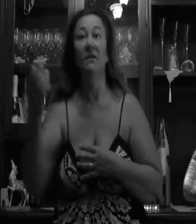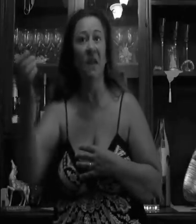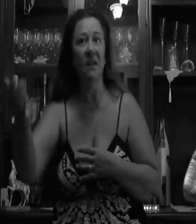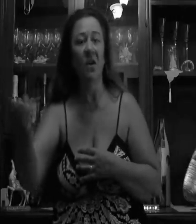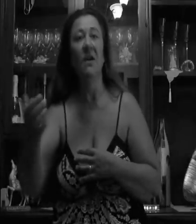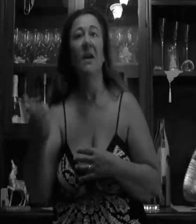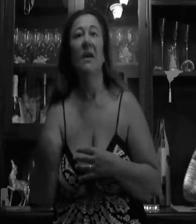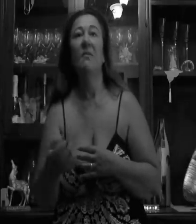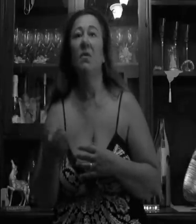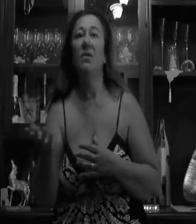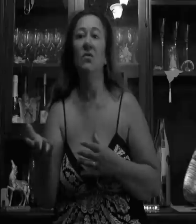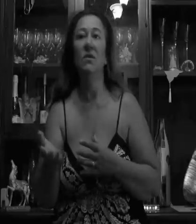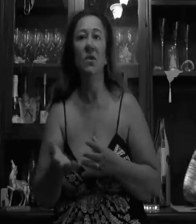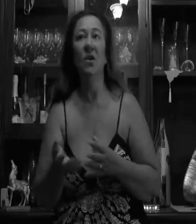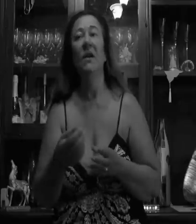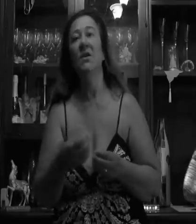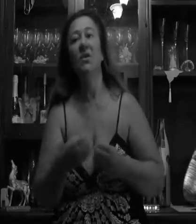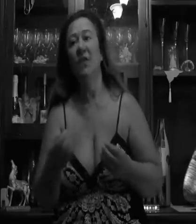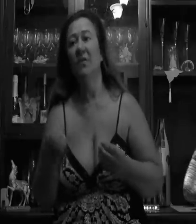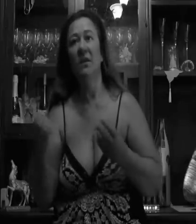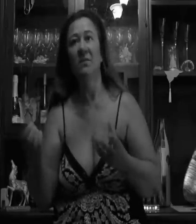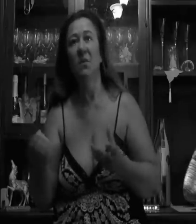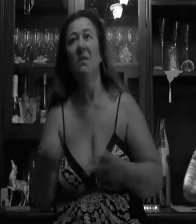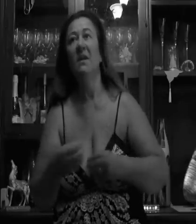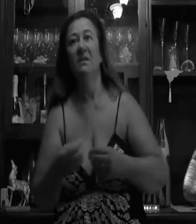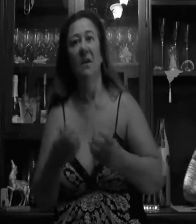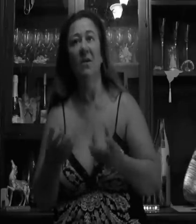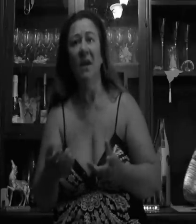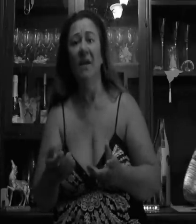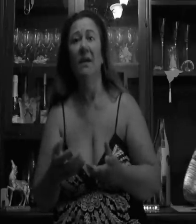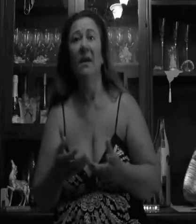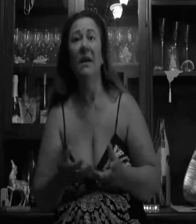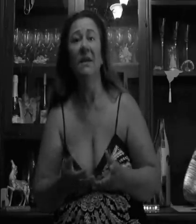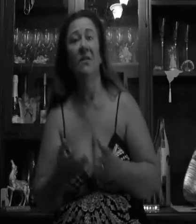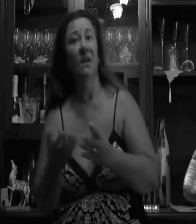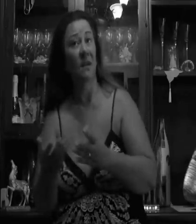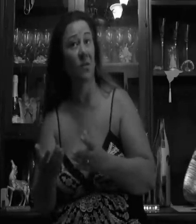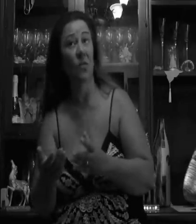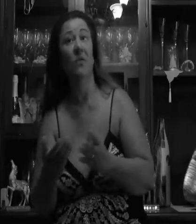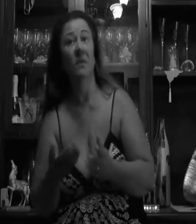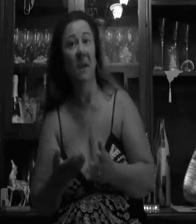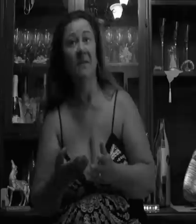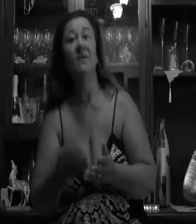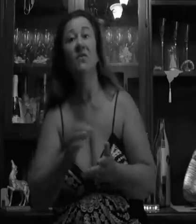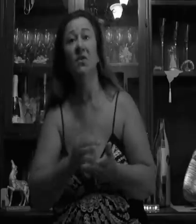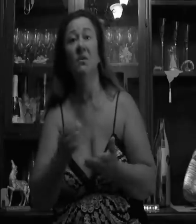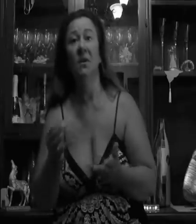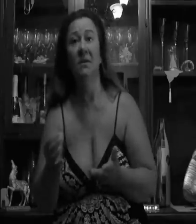e viene da noi, abbiamo trovato un signore che ci ha offerto la disponibilità di avere il locale e la sera fino alle due, l'una e mezza, ci facciamo gli